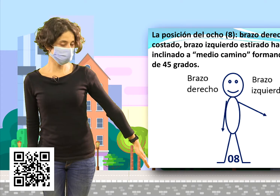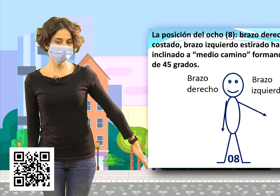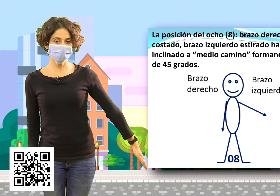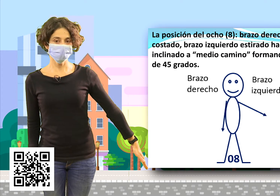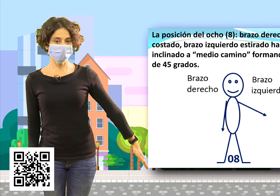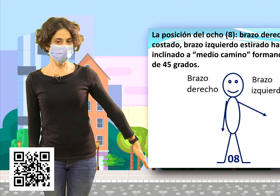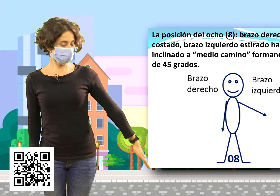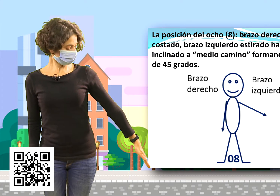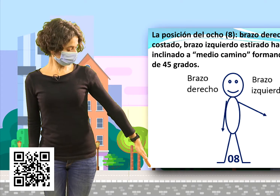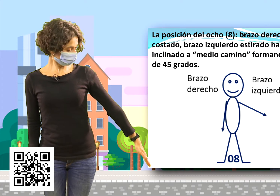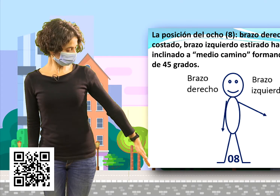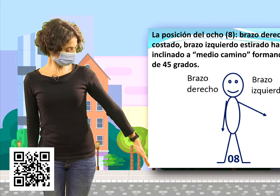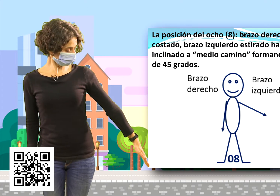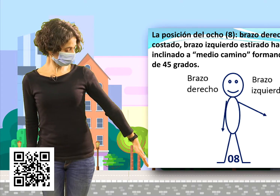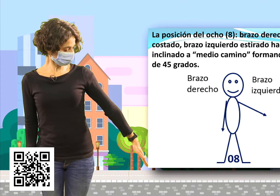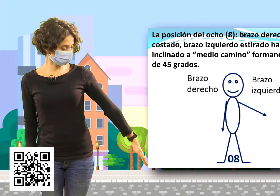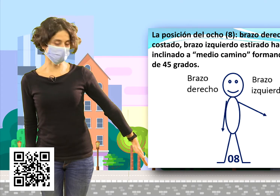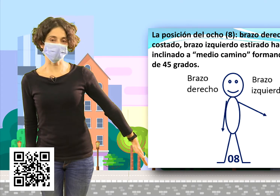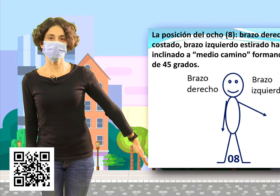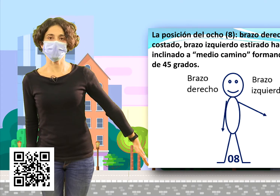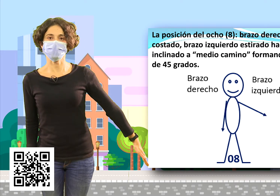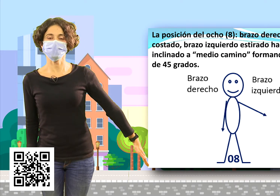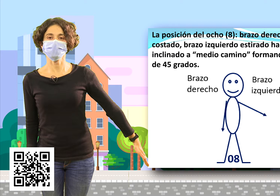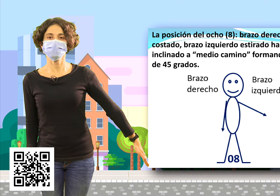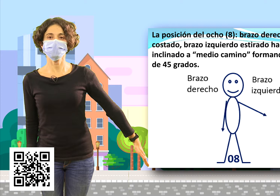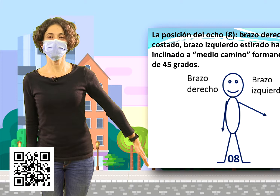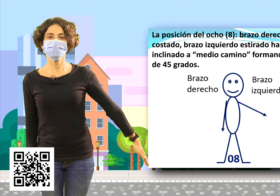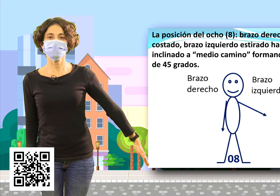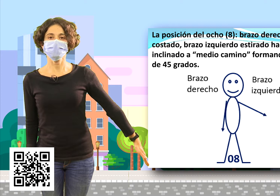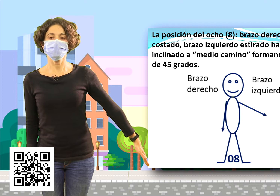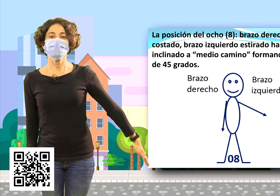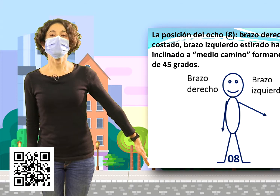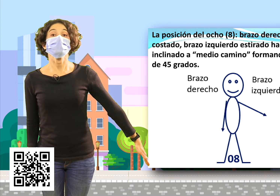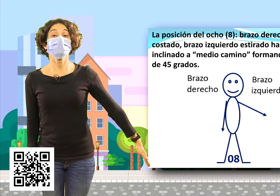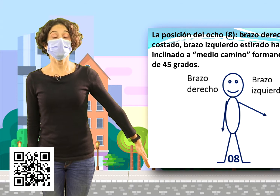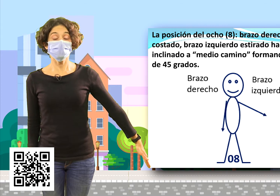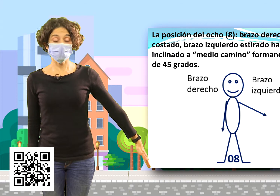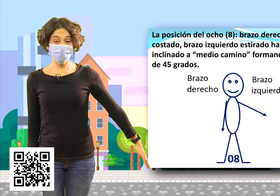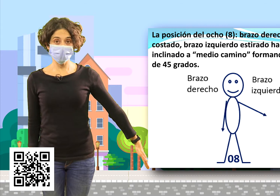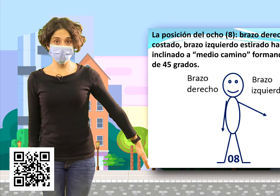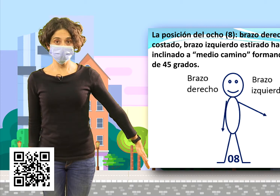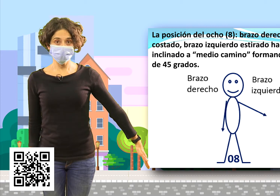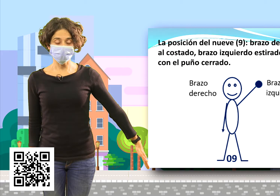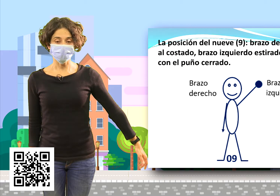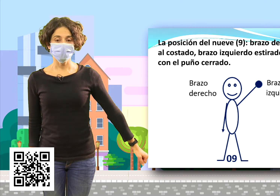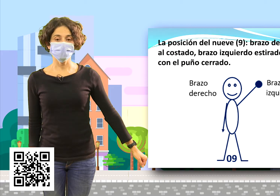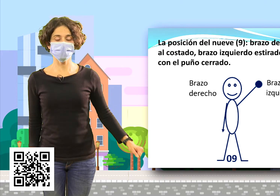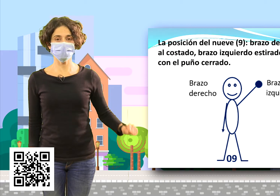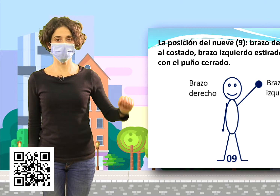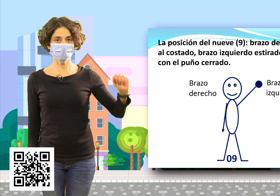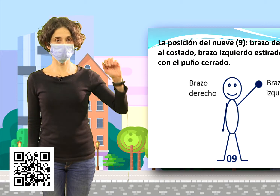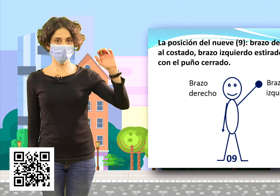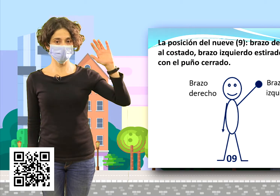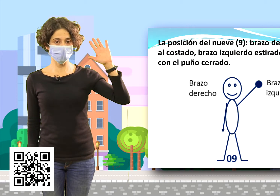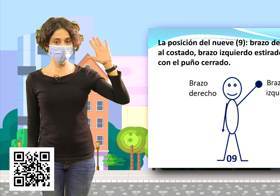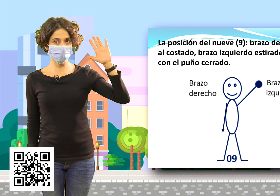con nuestro tronco. Así. Y el número 9, vamos